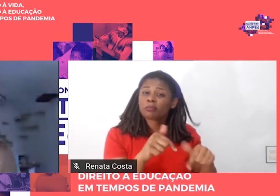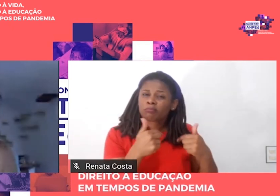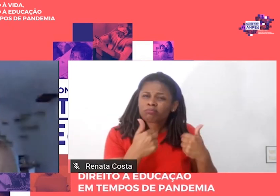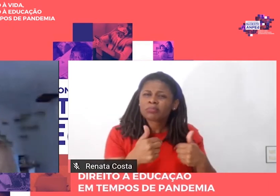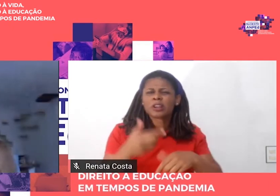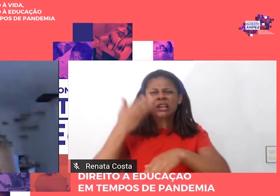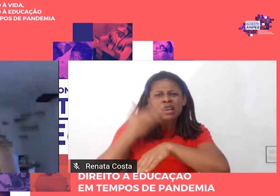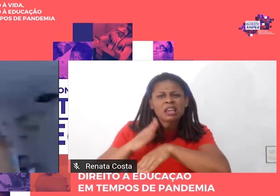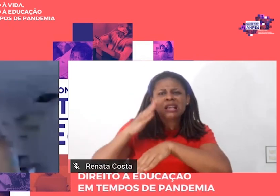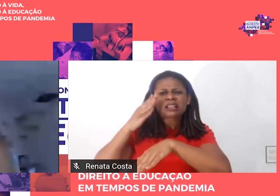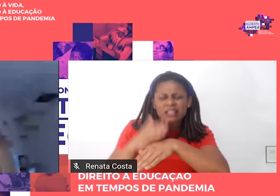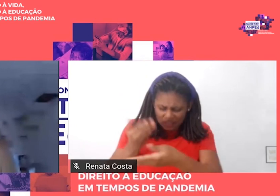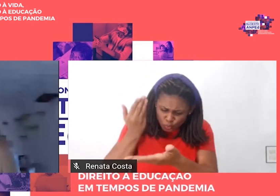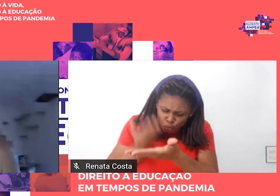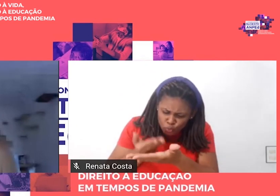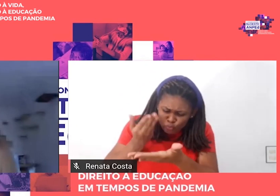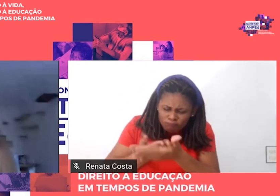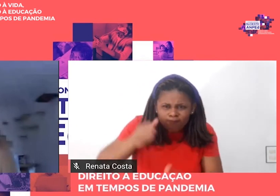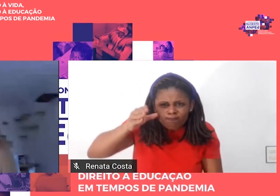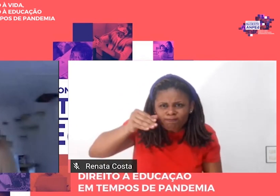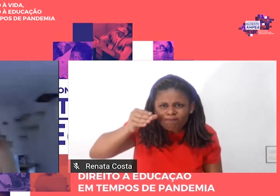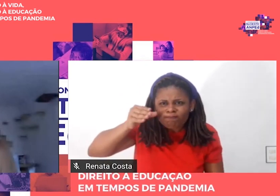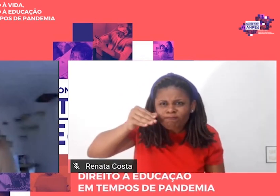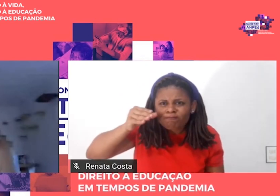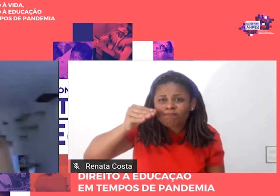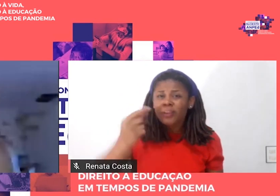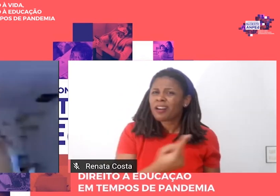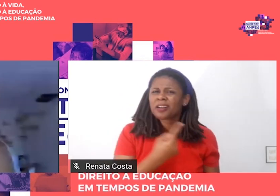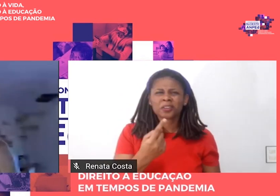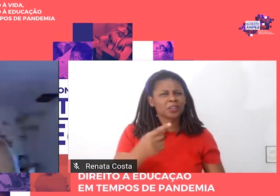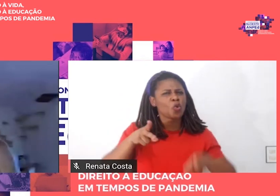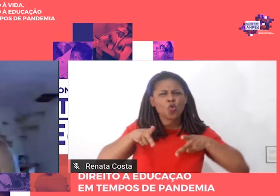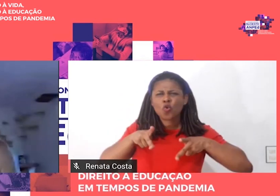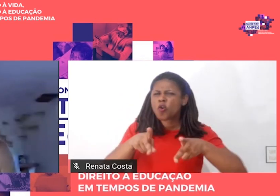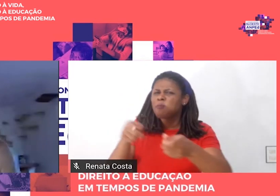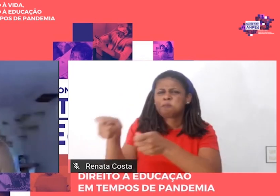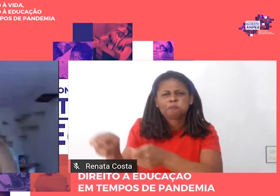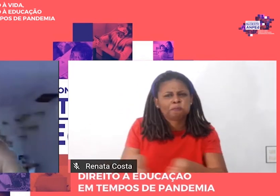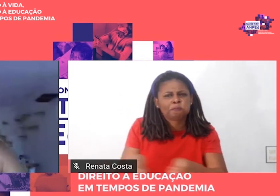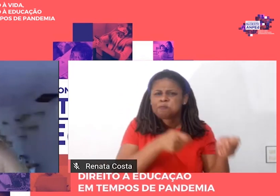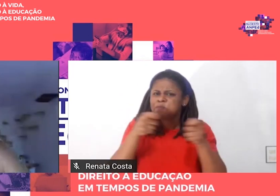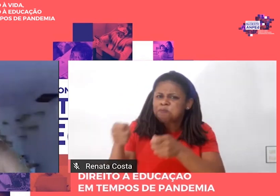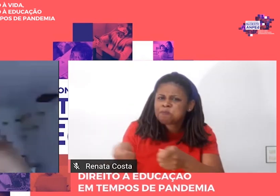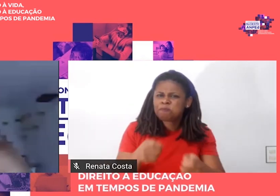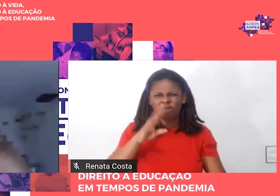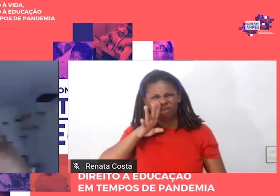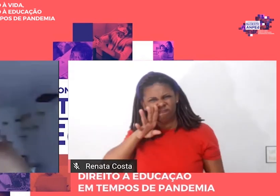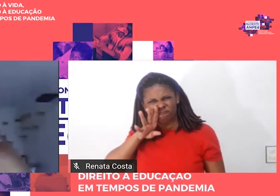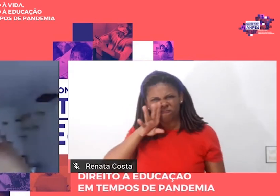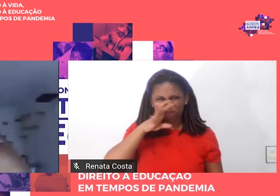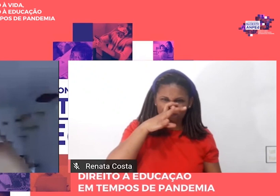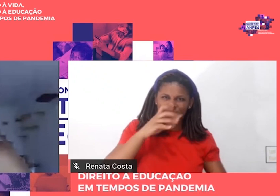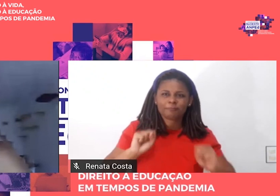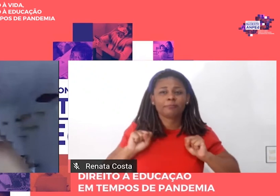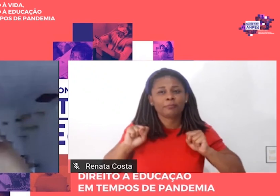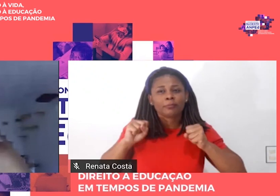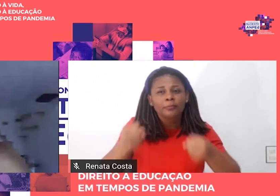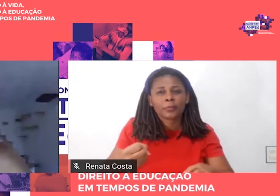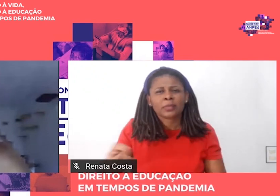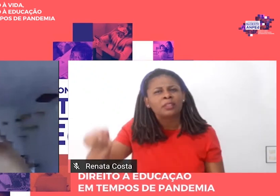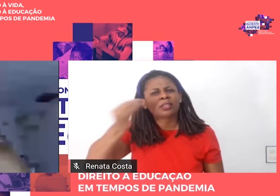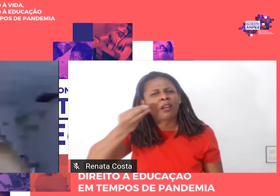para ser tratada por nós de maneira permanente e persistente. A tentativa de transpor